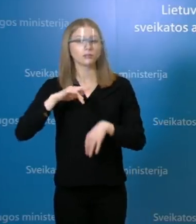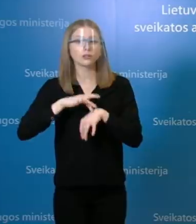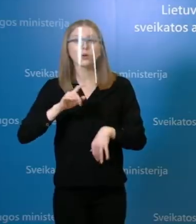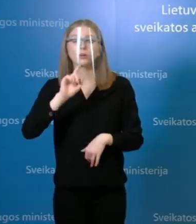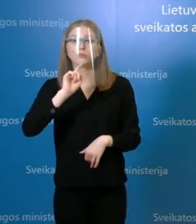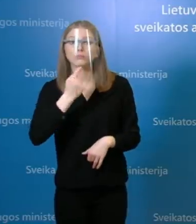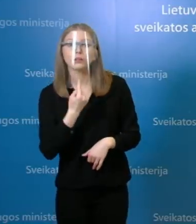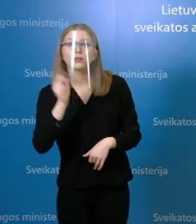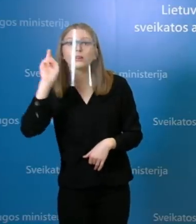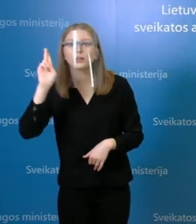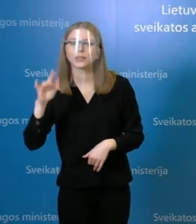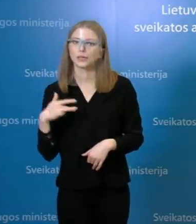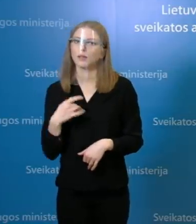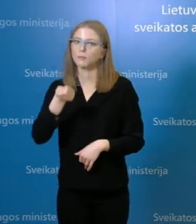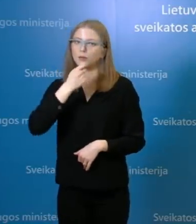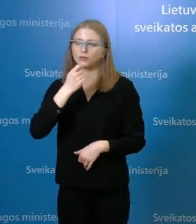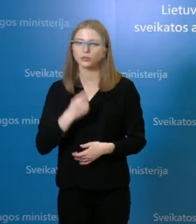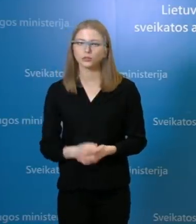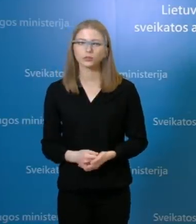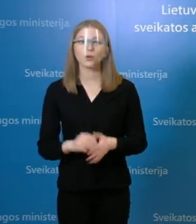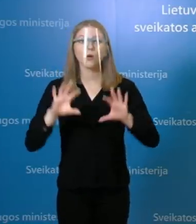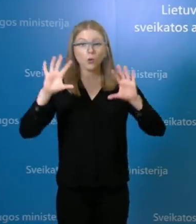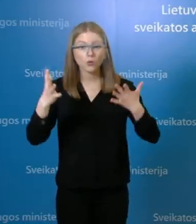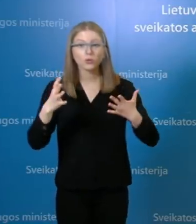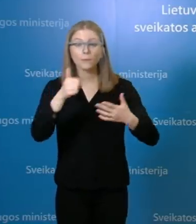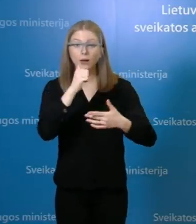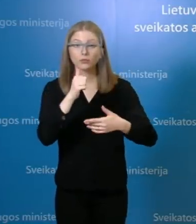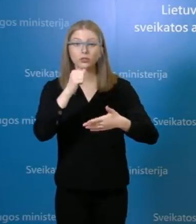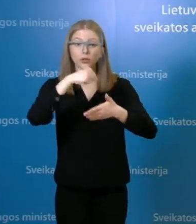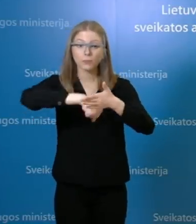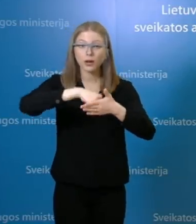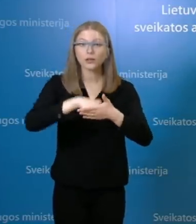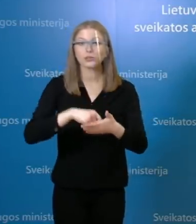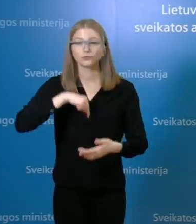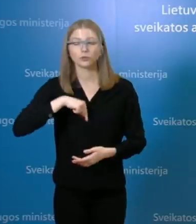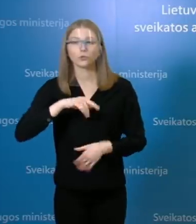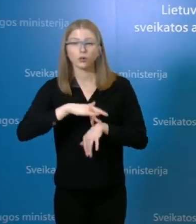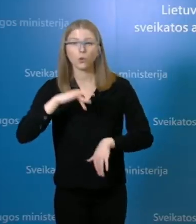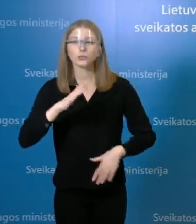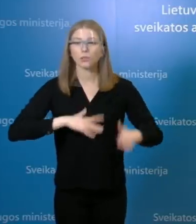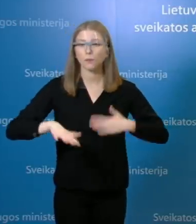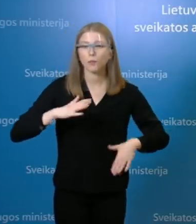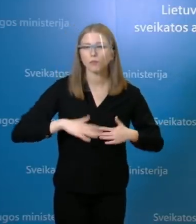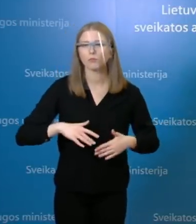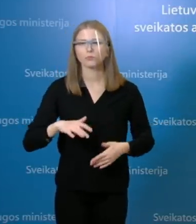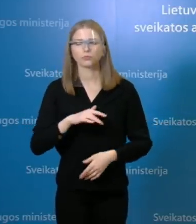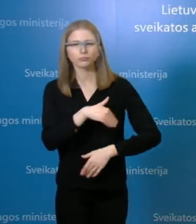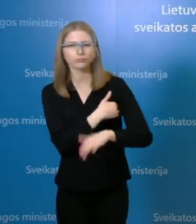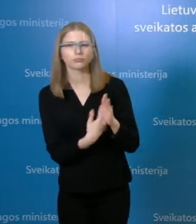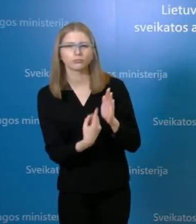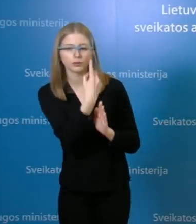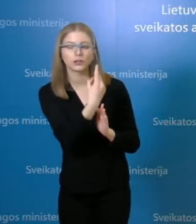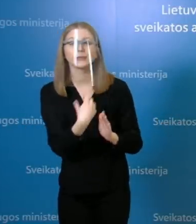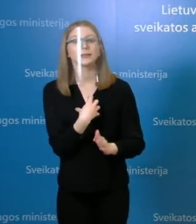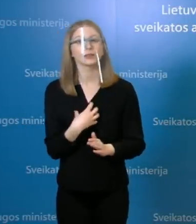sąmoningai ir jeigu jaučia už krečiamosiams liukoms padingus simptomus, jie laiku kreipiasi į karštą